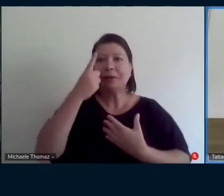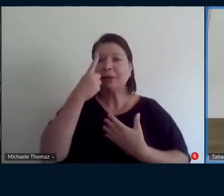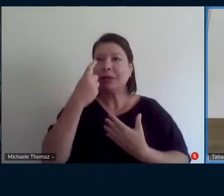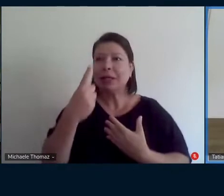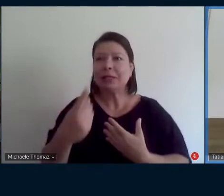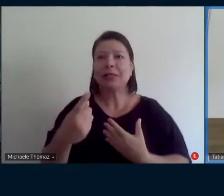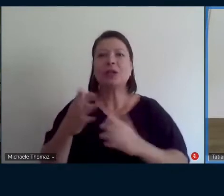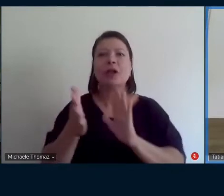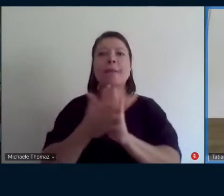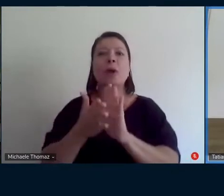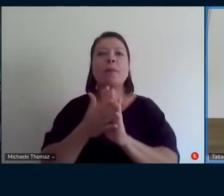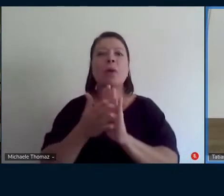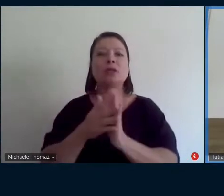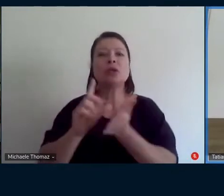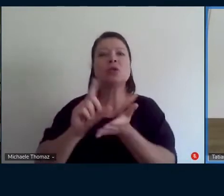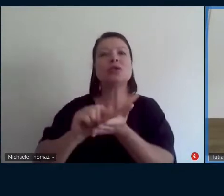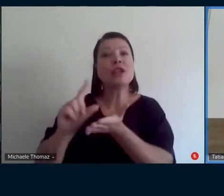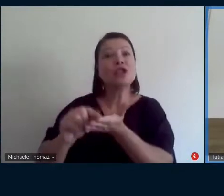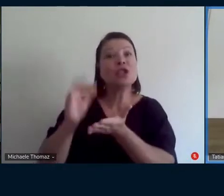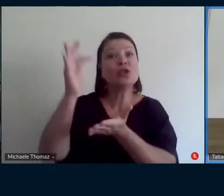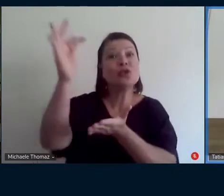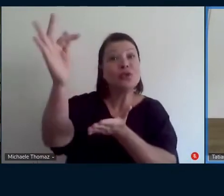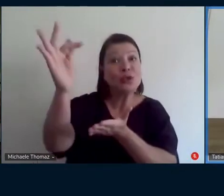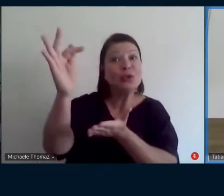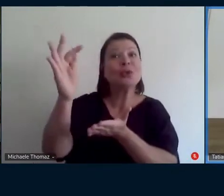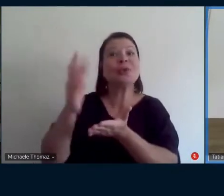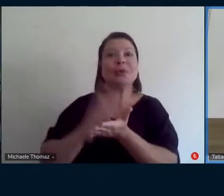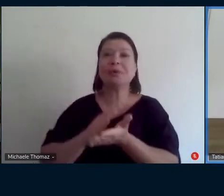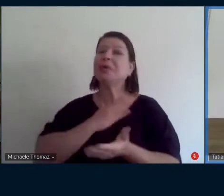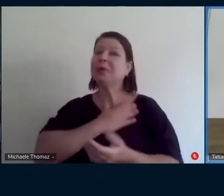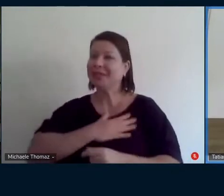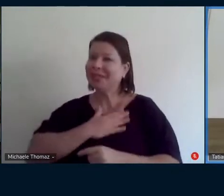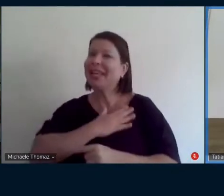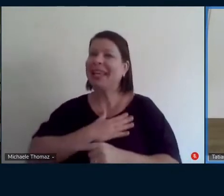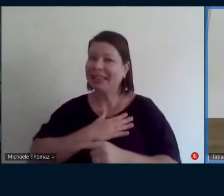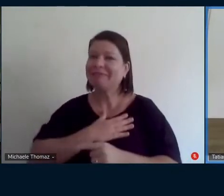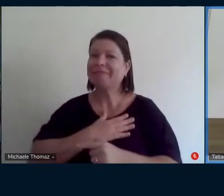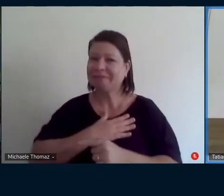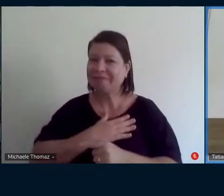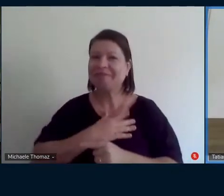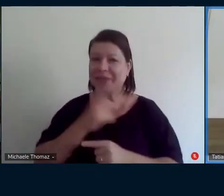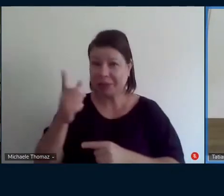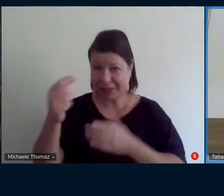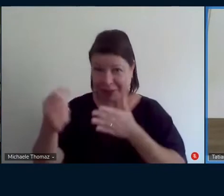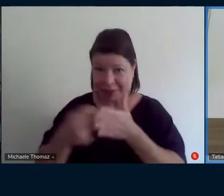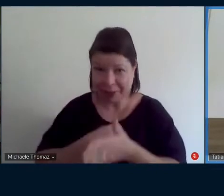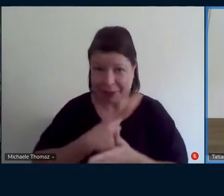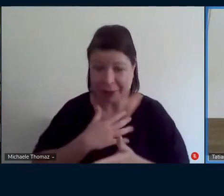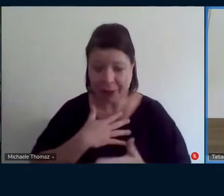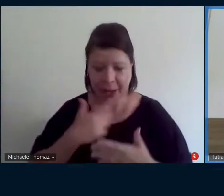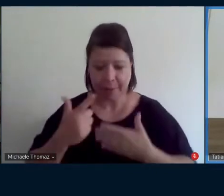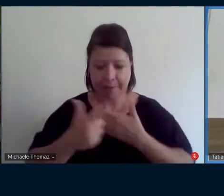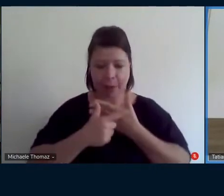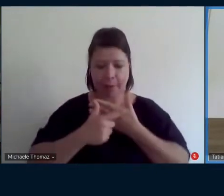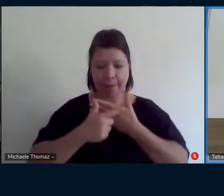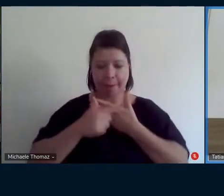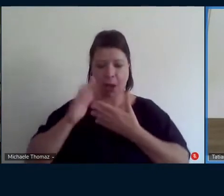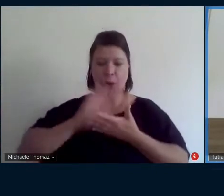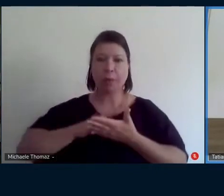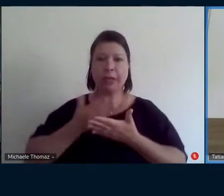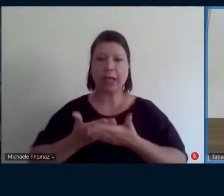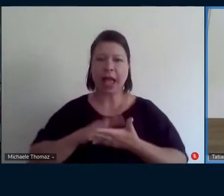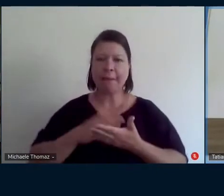é e vou responder uma porque aí você tinha perguntado qual o meu papel como intérprete né como eu me